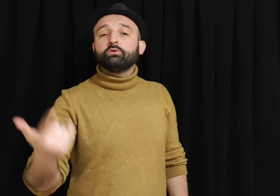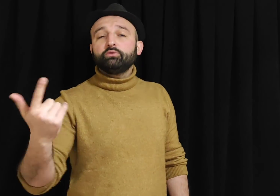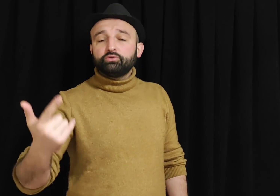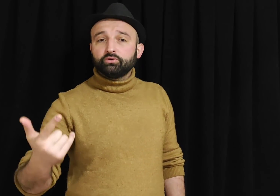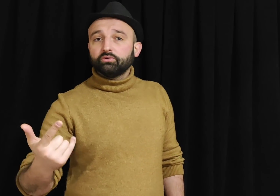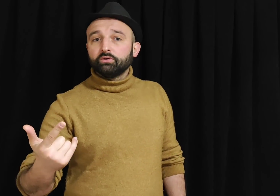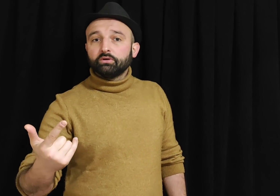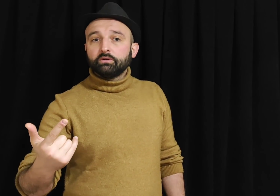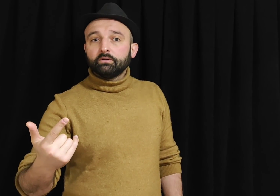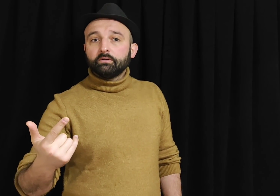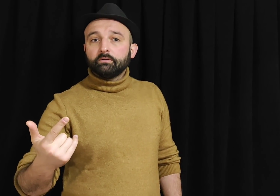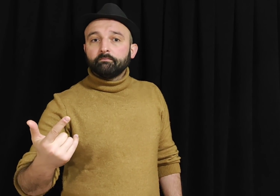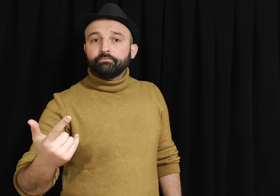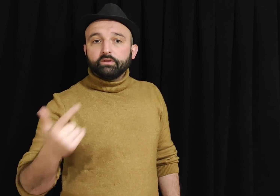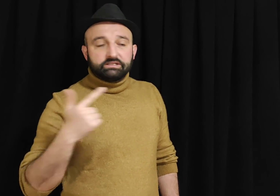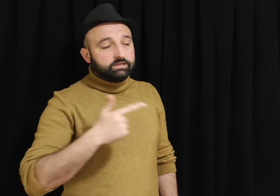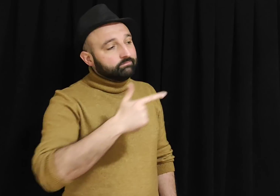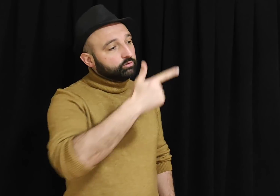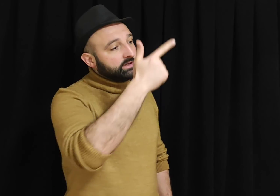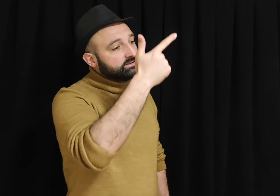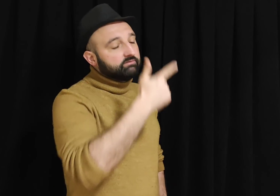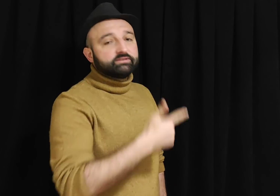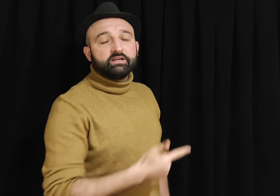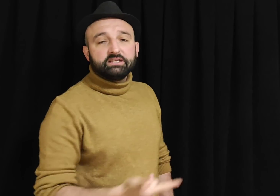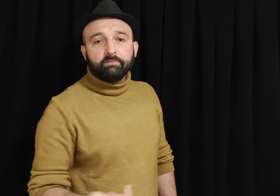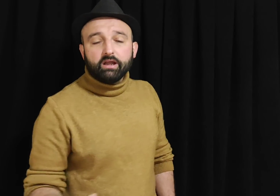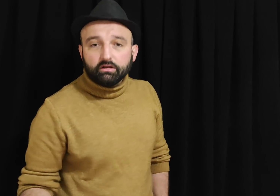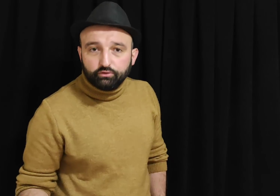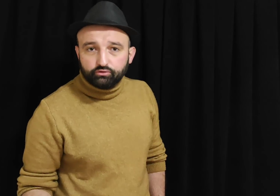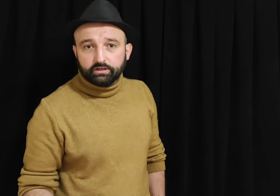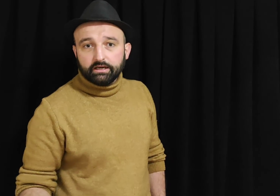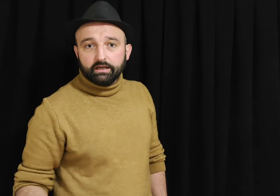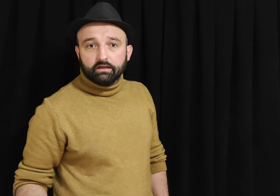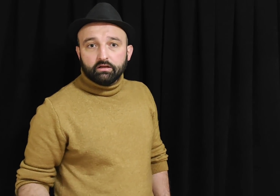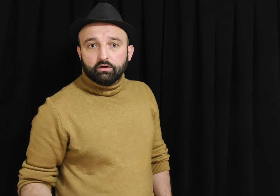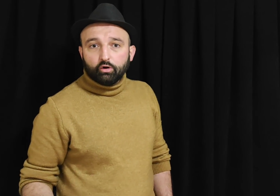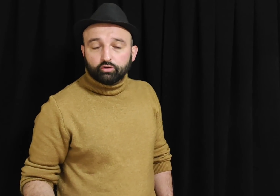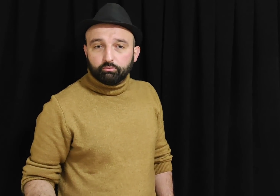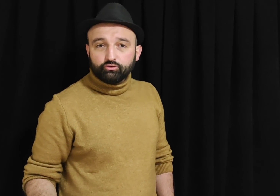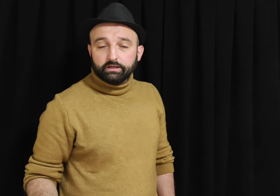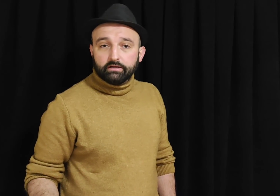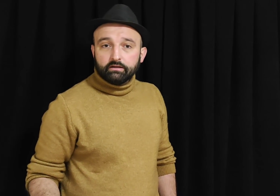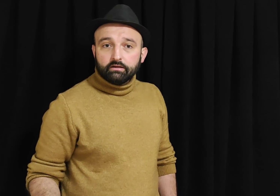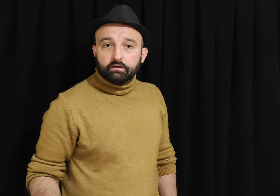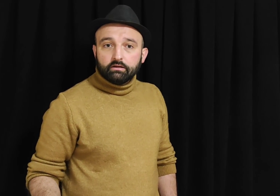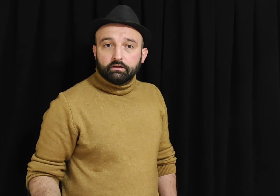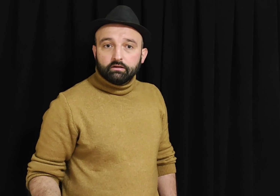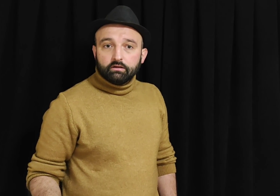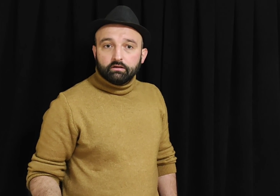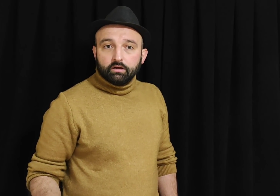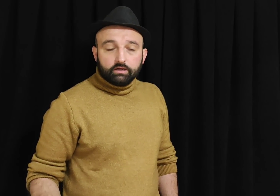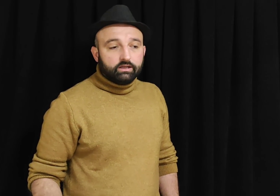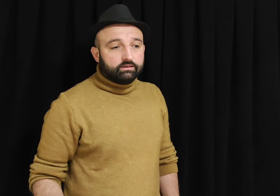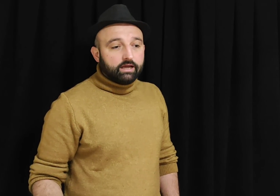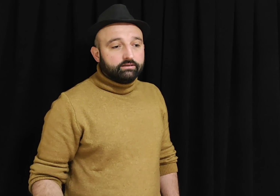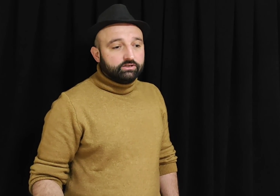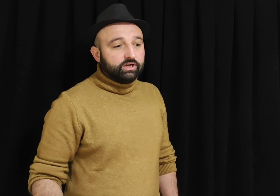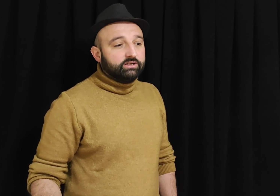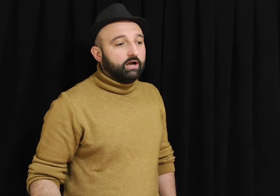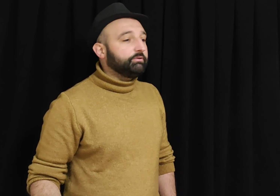onu düşünün. İstanbul'dan Sivas'a gitmek 600 TL. Otobüsle. Hadi diyeceksin ki abi